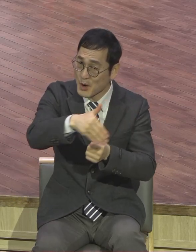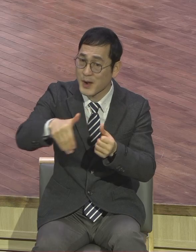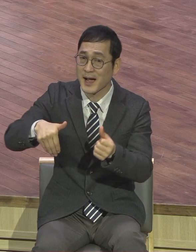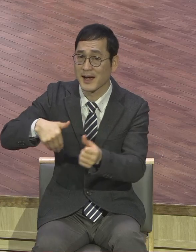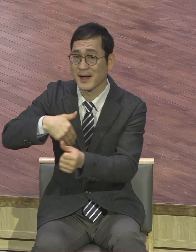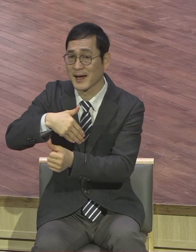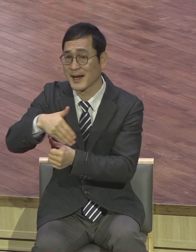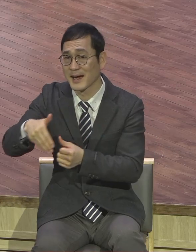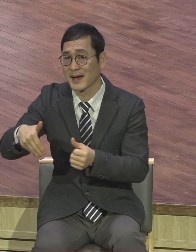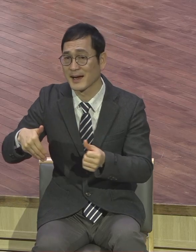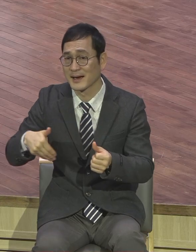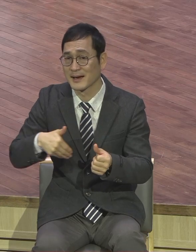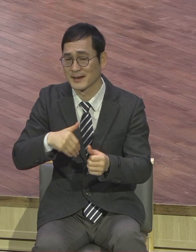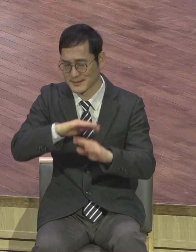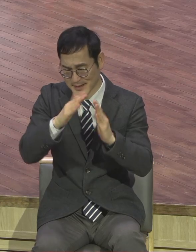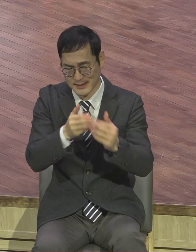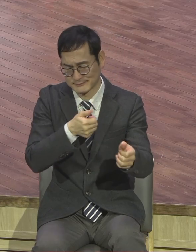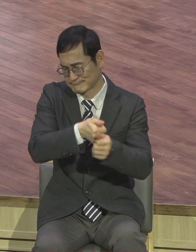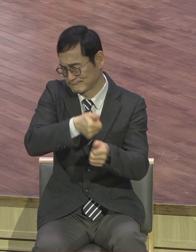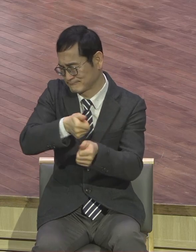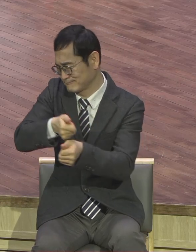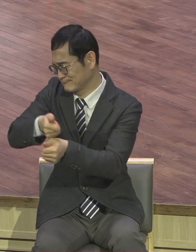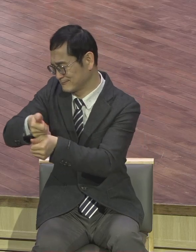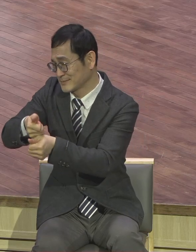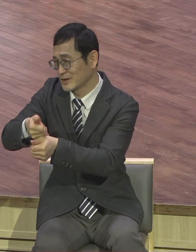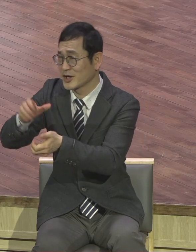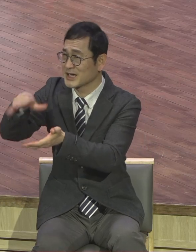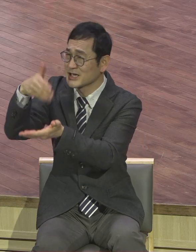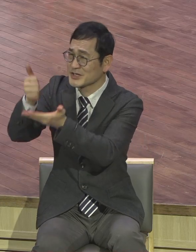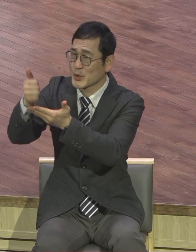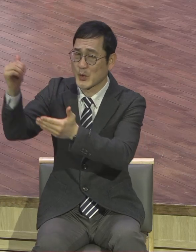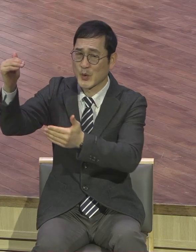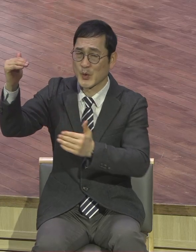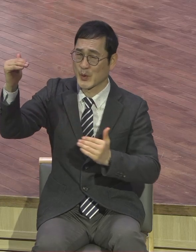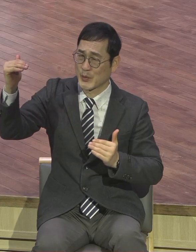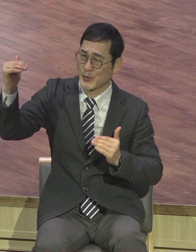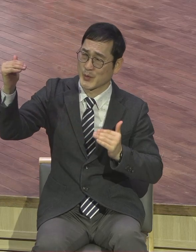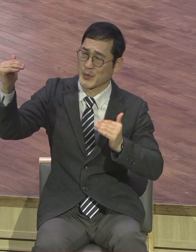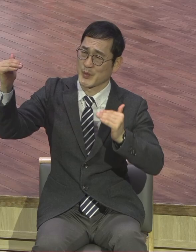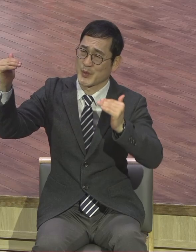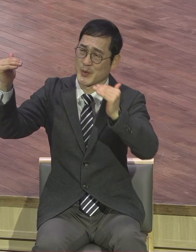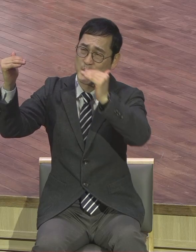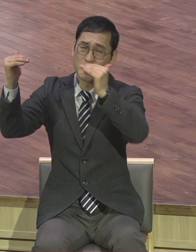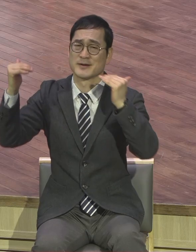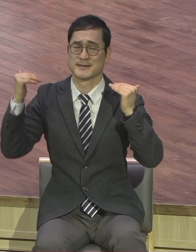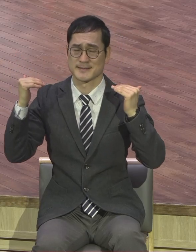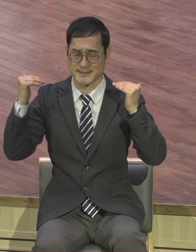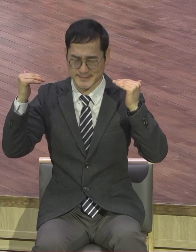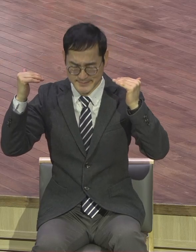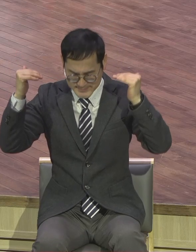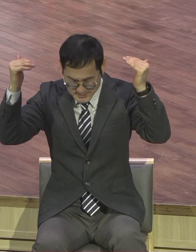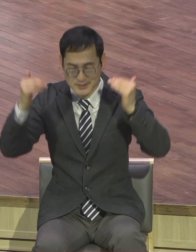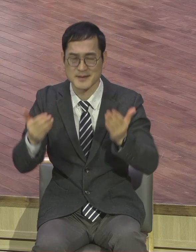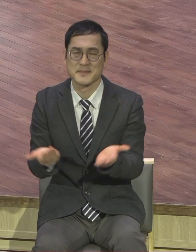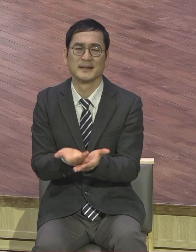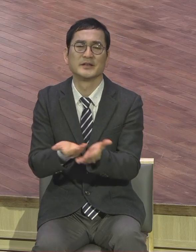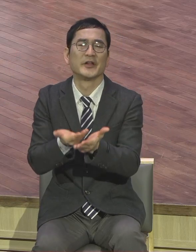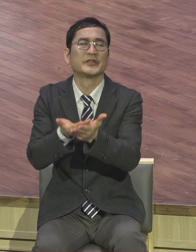초월했어요. 모든 상황 모든 환경 핑계하면 안 돼요. 다시 말해서